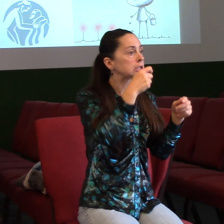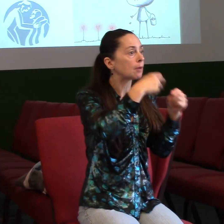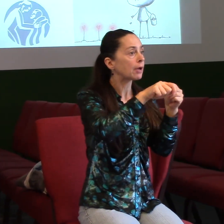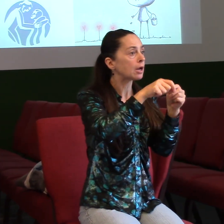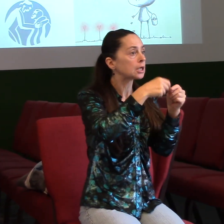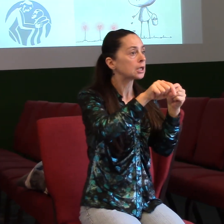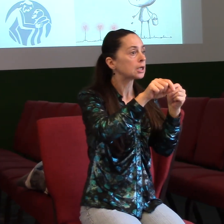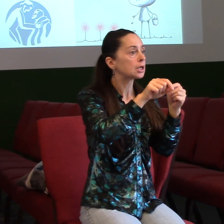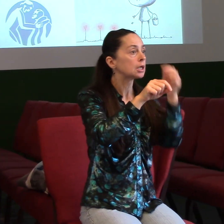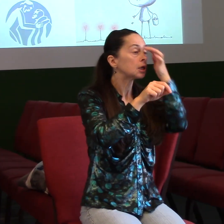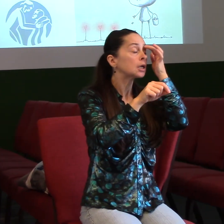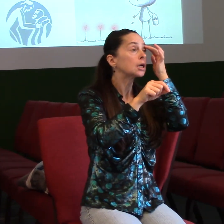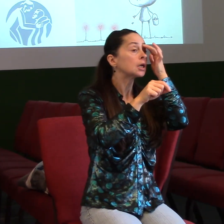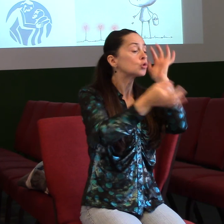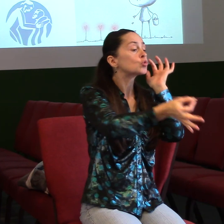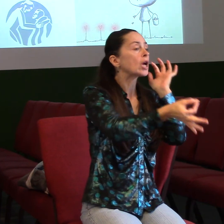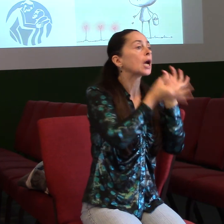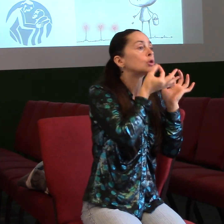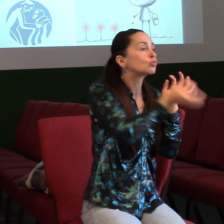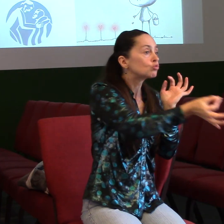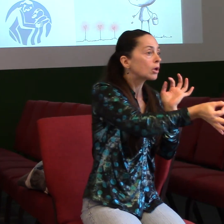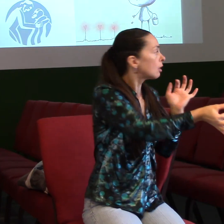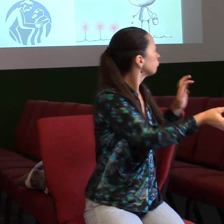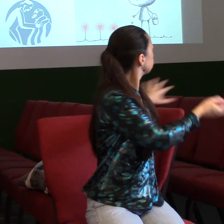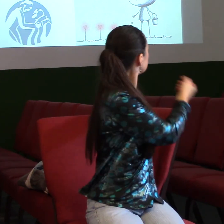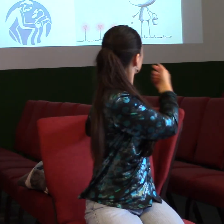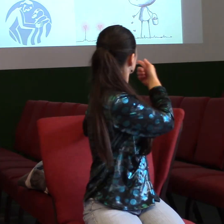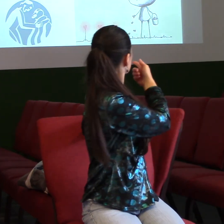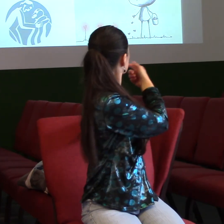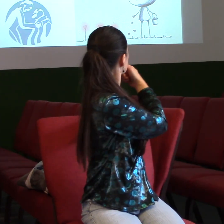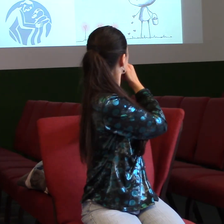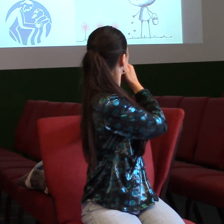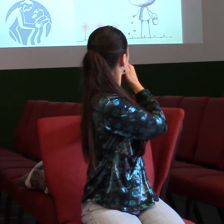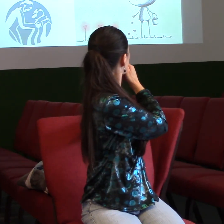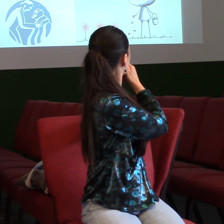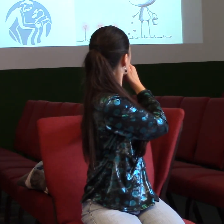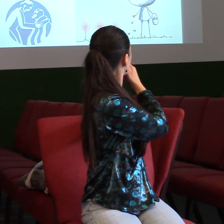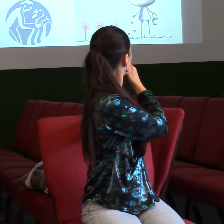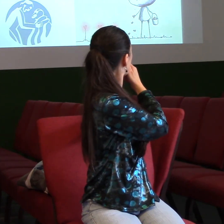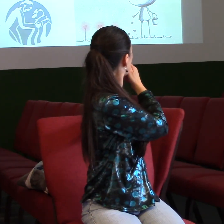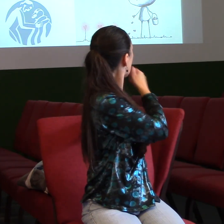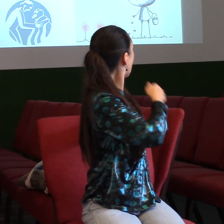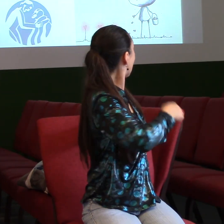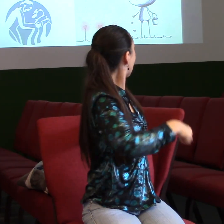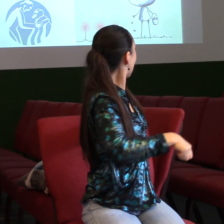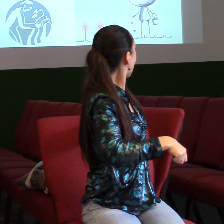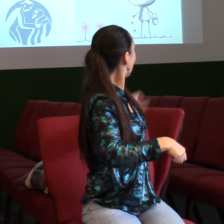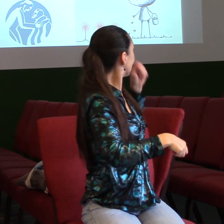A pak je tam laskavost, to je to, jak ten človíček jde s tím kyblíkem, ono to není z dálky vidět, ale on tam rozhazuje